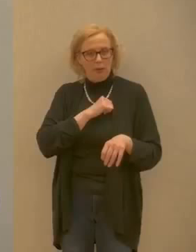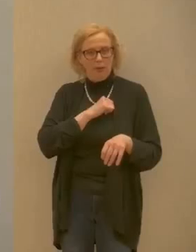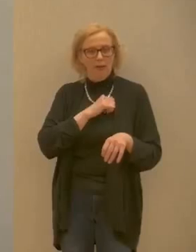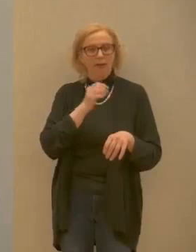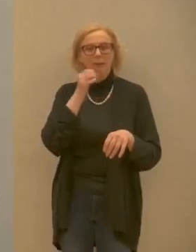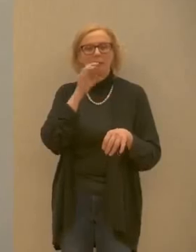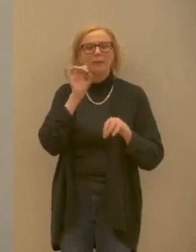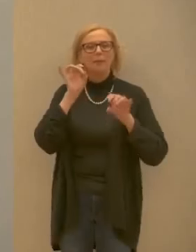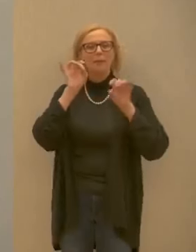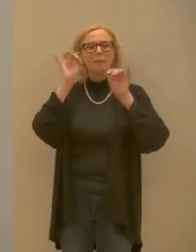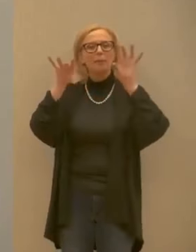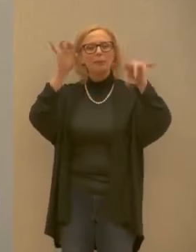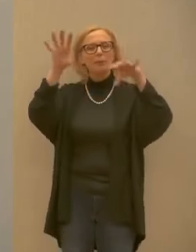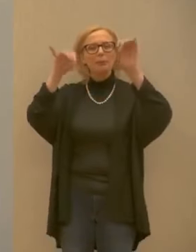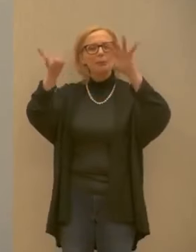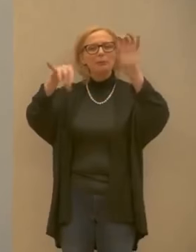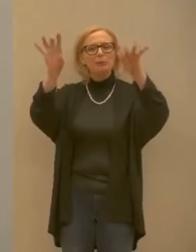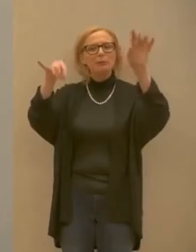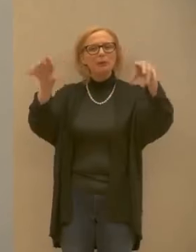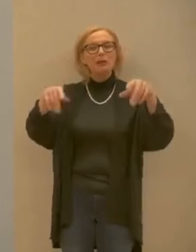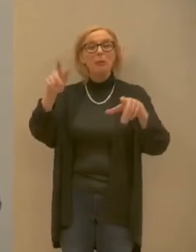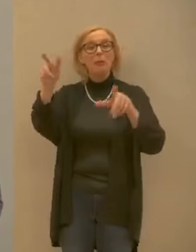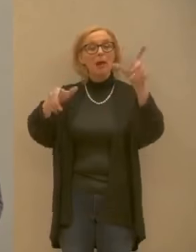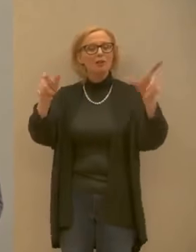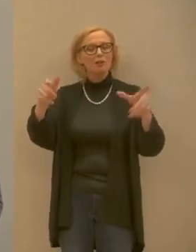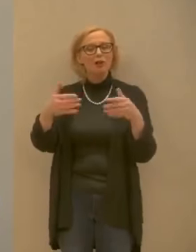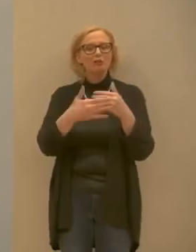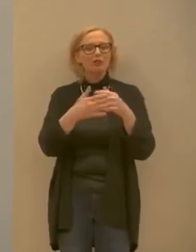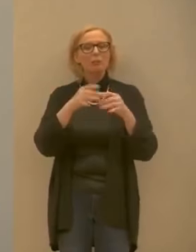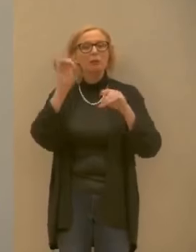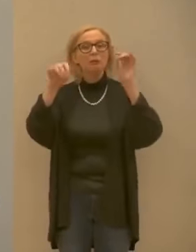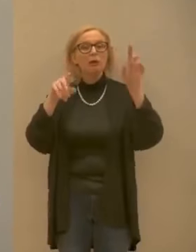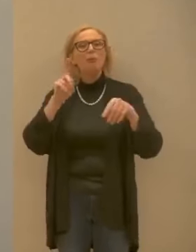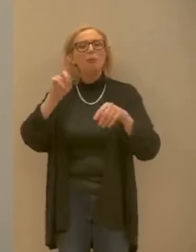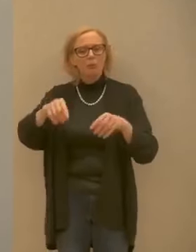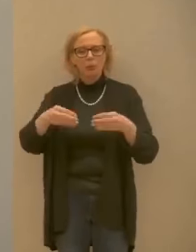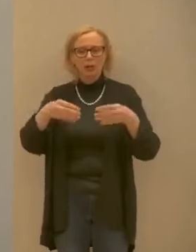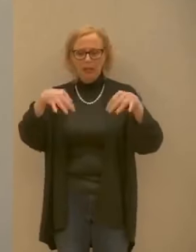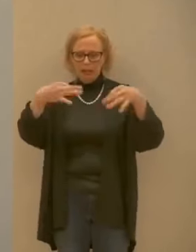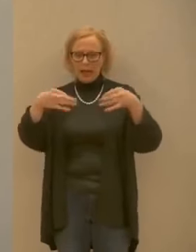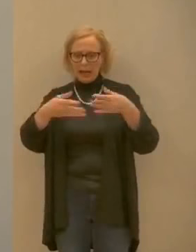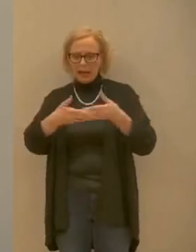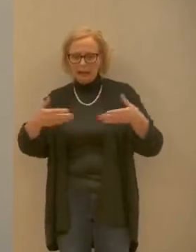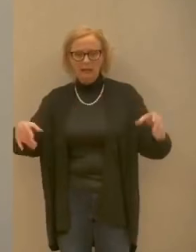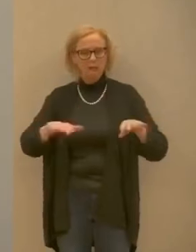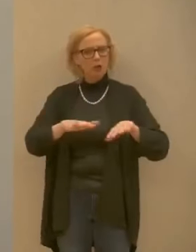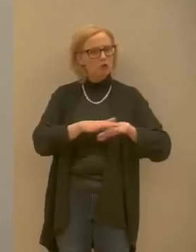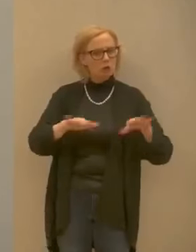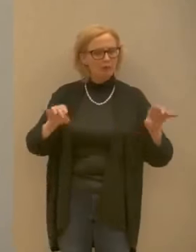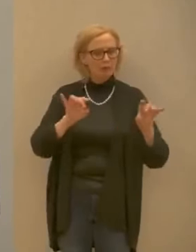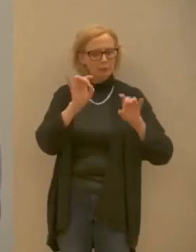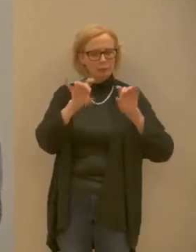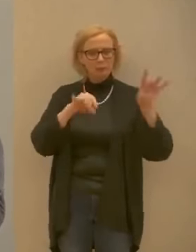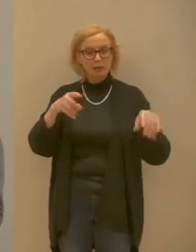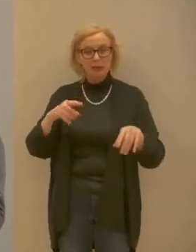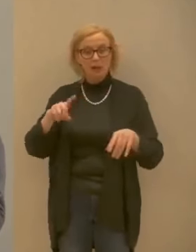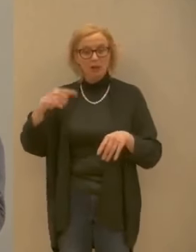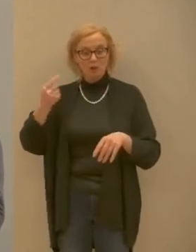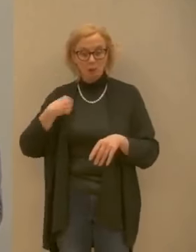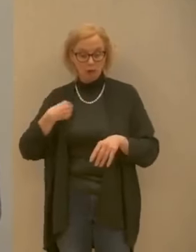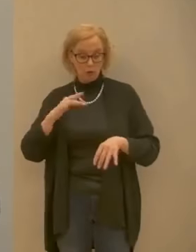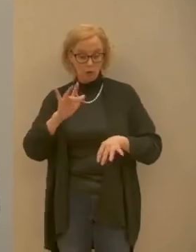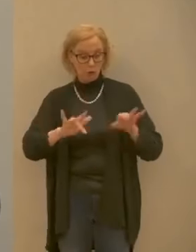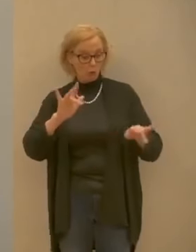le goccioline infetta gli altri ma non solo può infettare le carte può infettare le superfici poi io tocco con le mani le